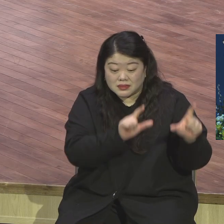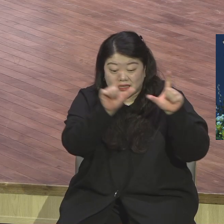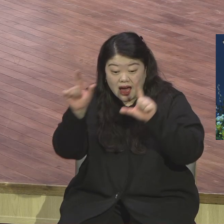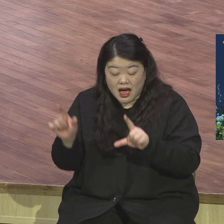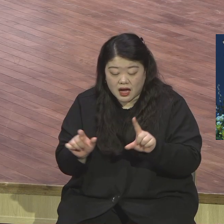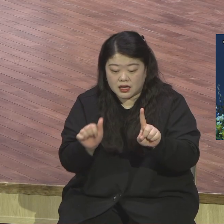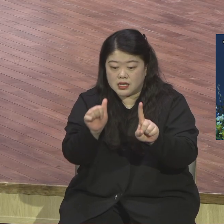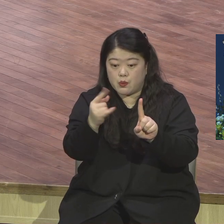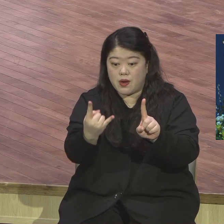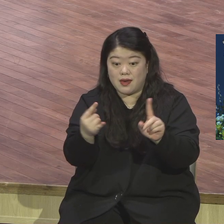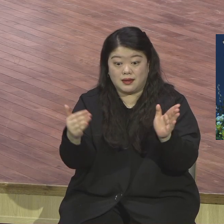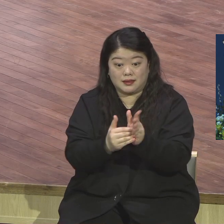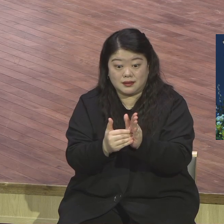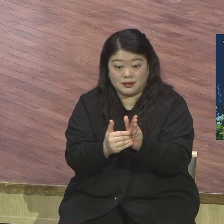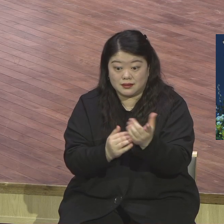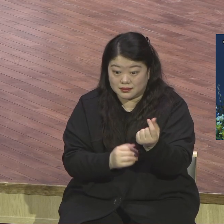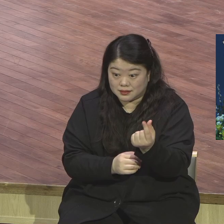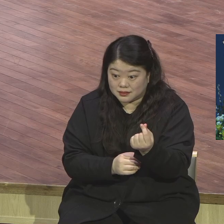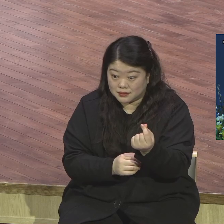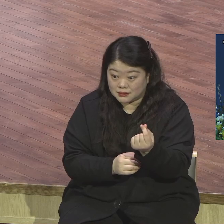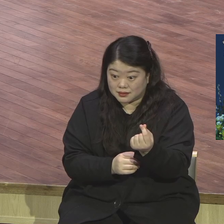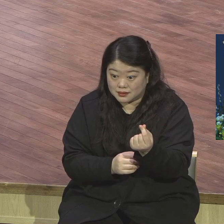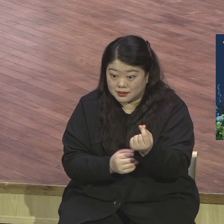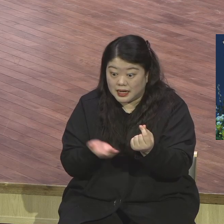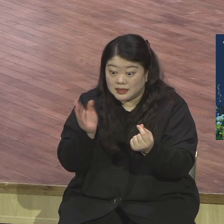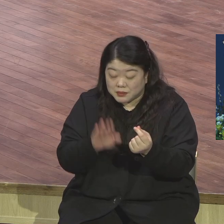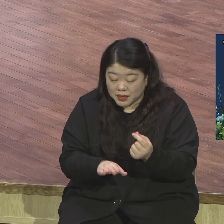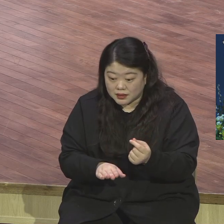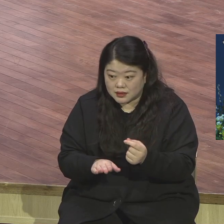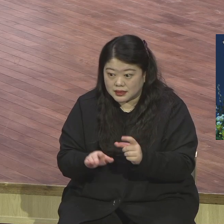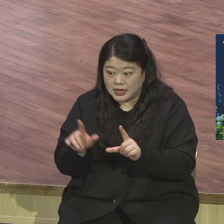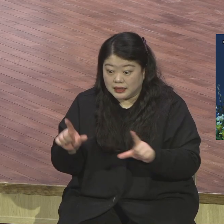제대로 산다면 한 번으로도 족합니다